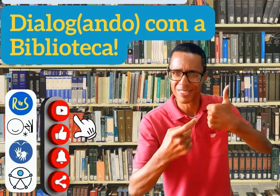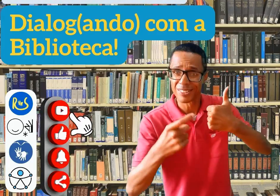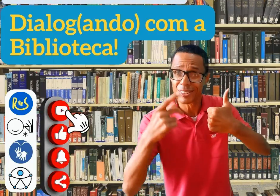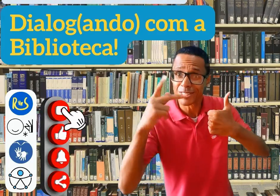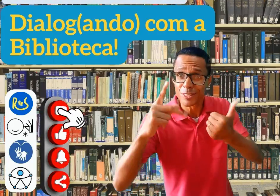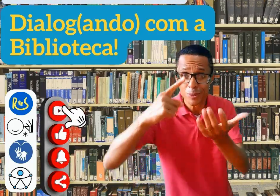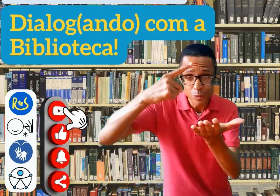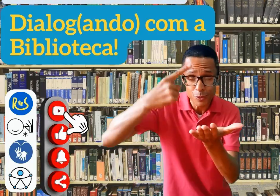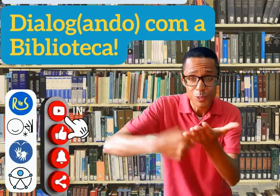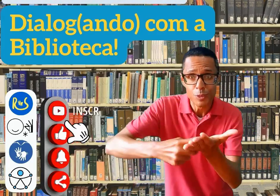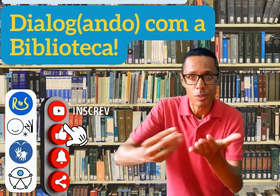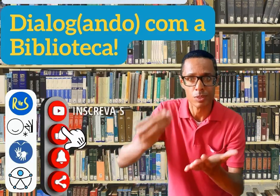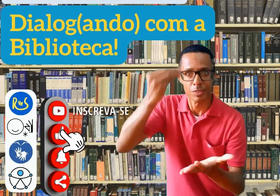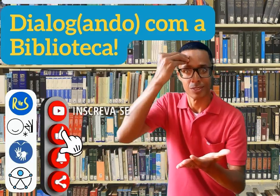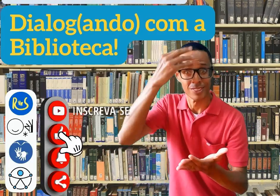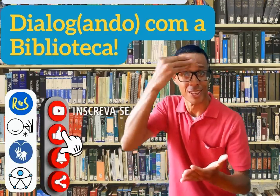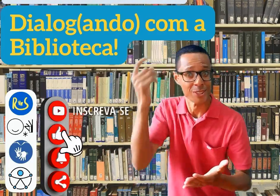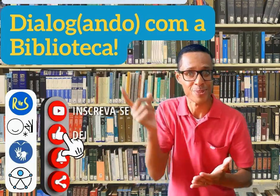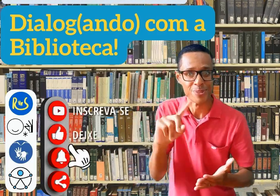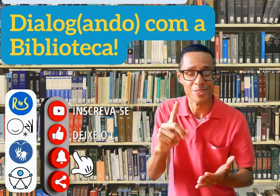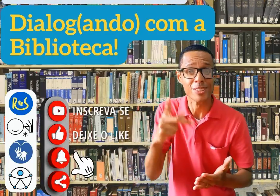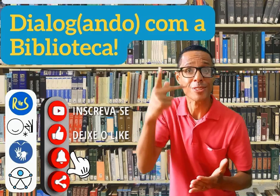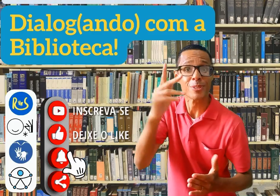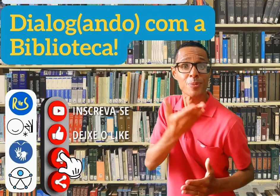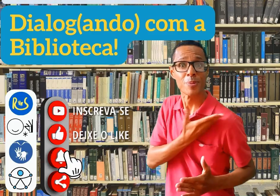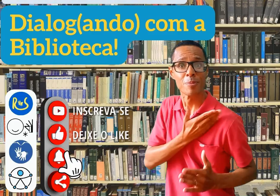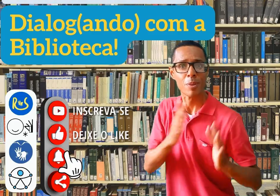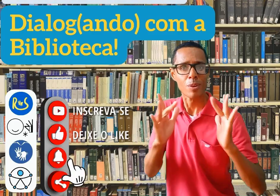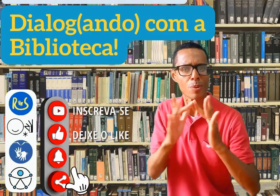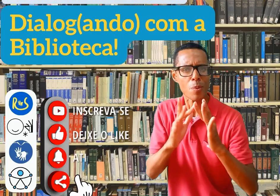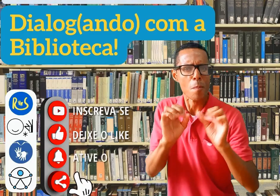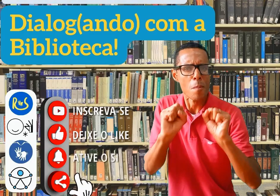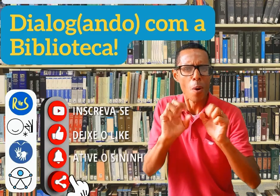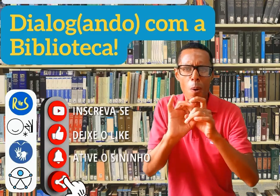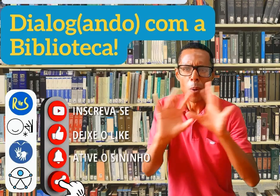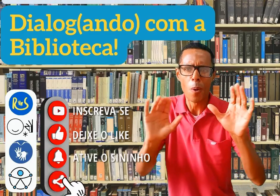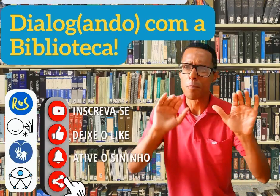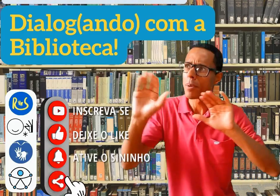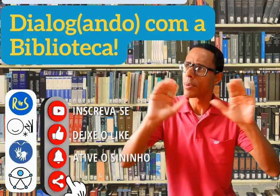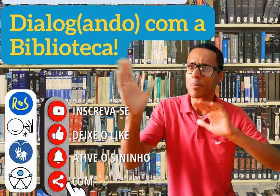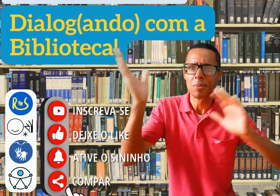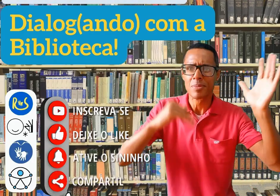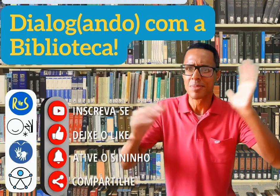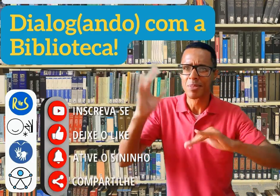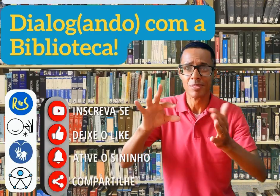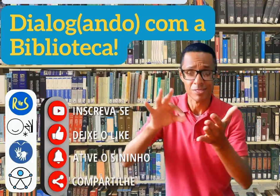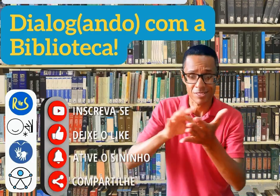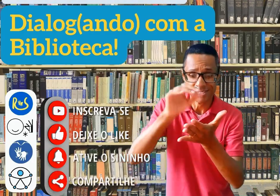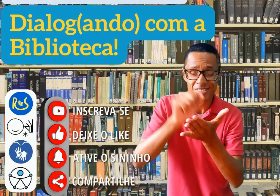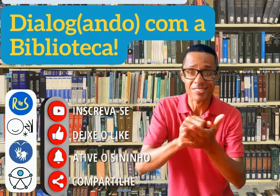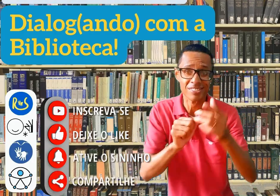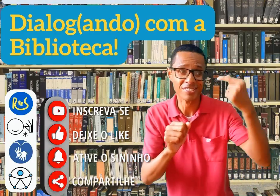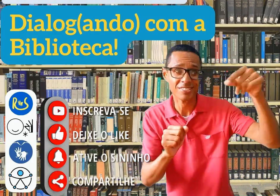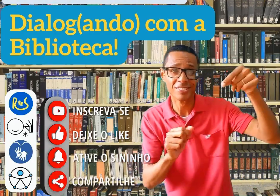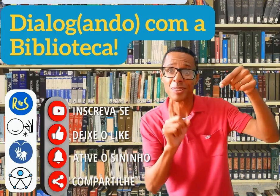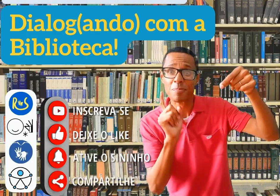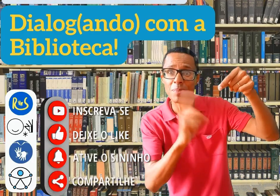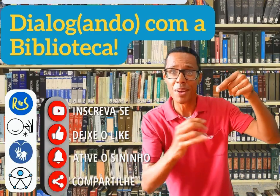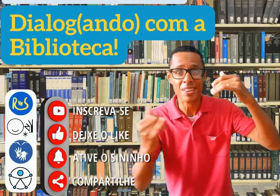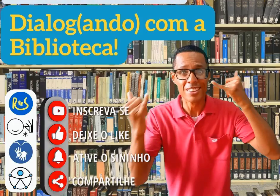Já salve a data para não esquecer, compartilhe com seus contatos, inscreva-se no canal e ative o